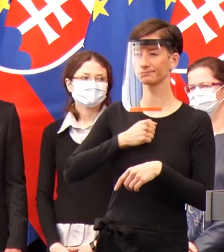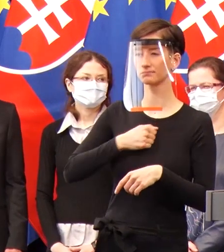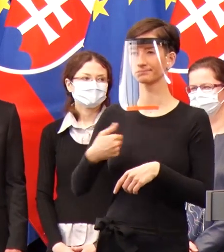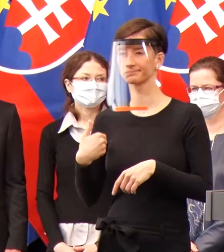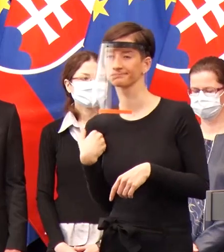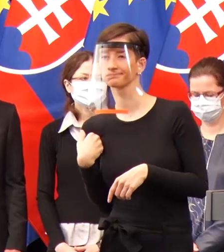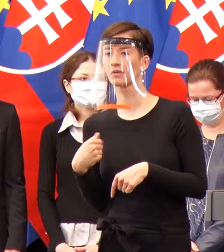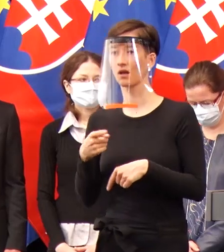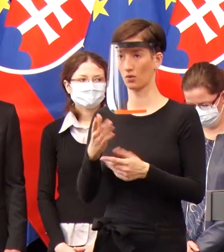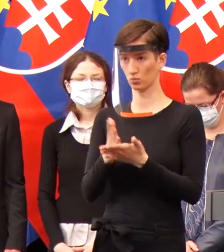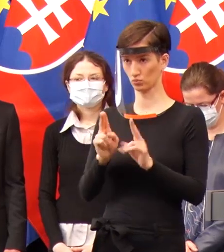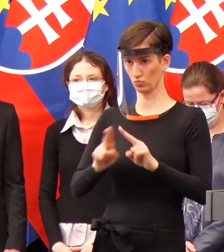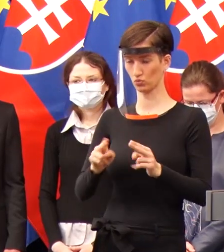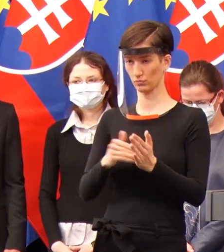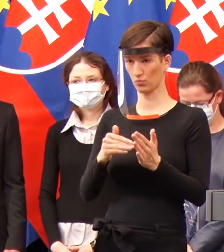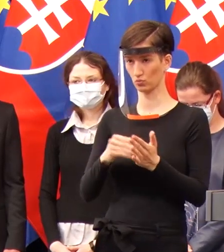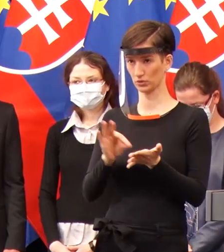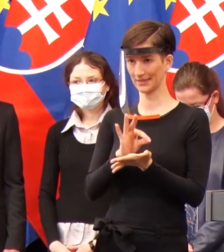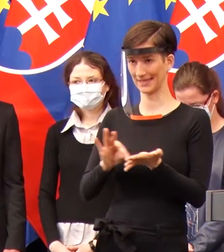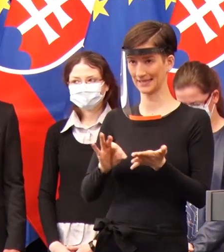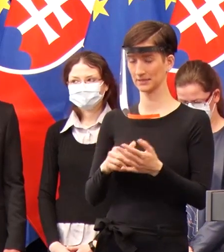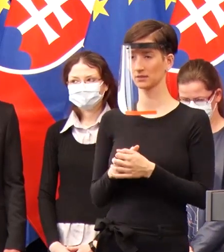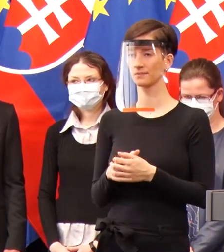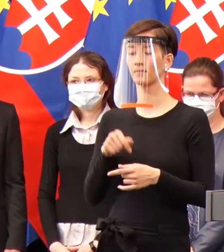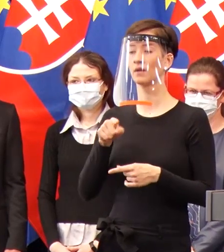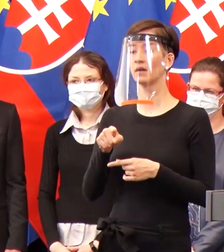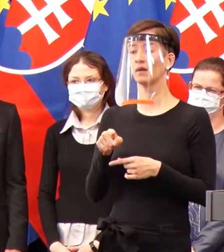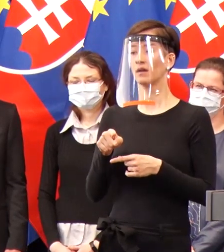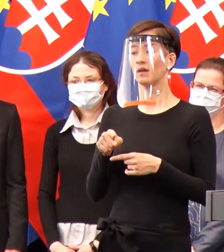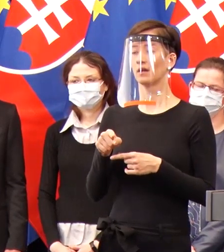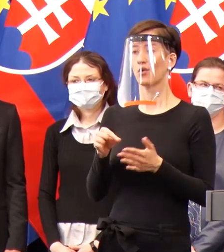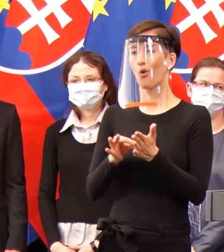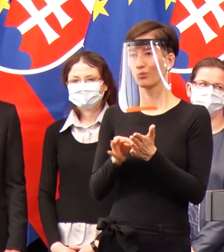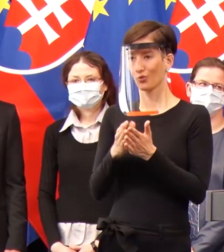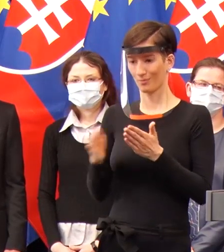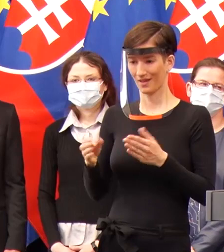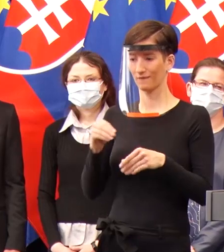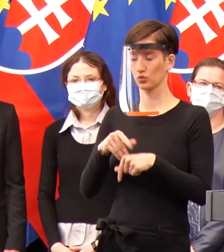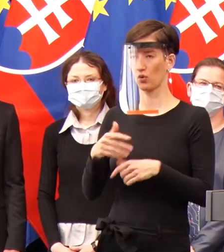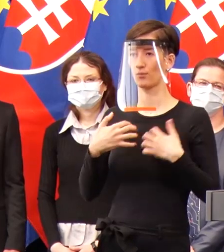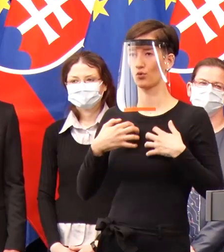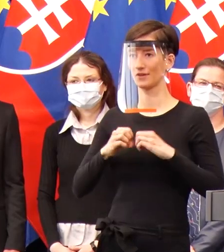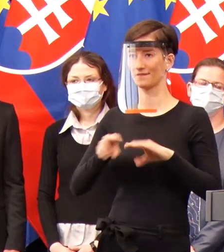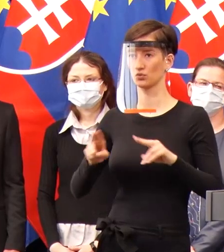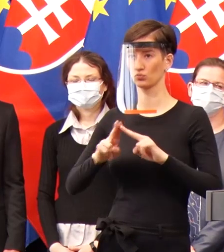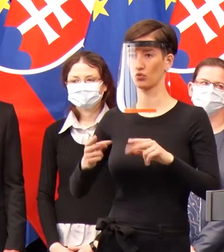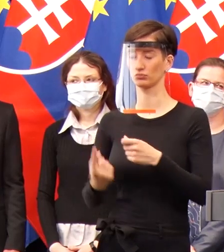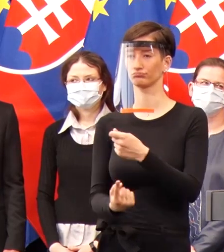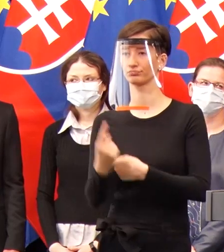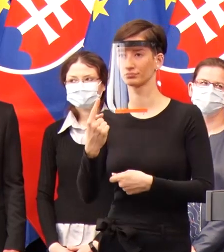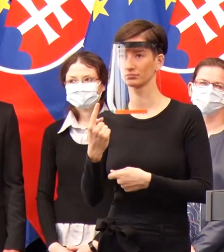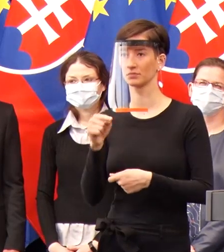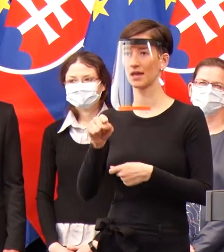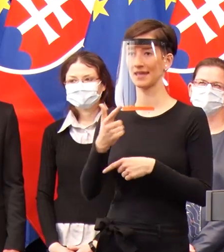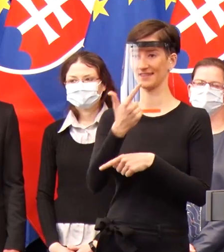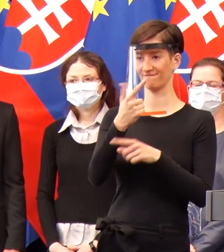Inkubačná doba tohto ochorenia je medián zhruba 5-6 dní. Ale ten intervál je od dvoch do 11 dní. Takto